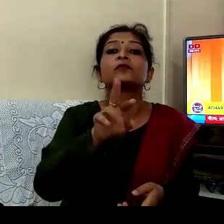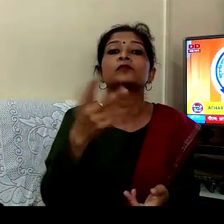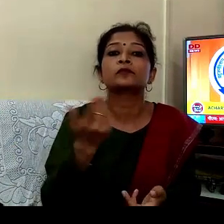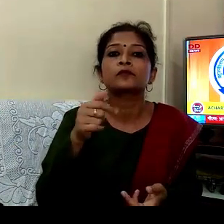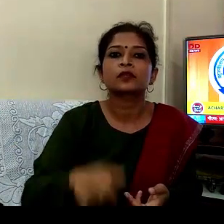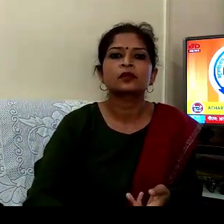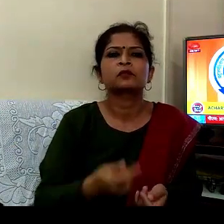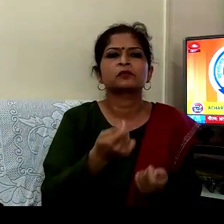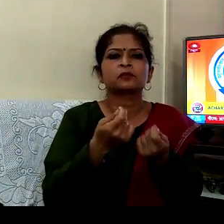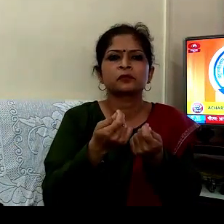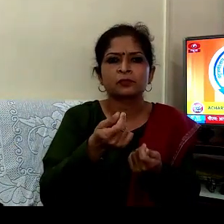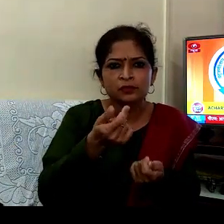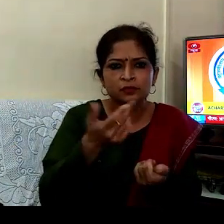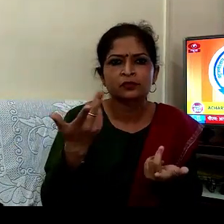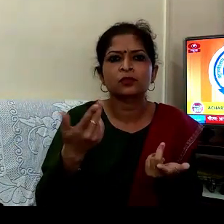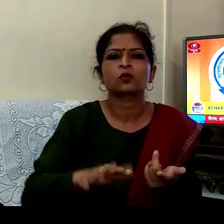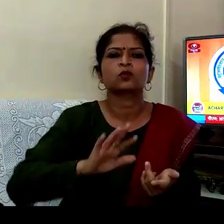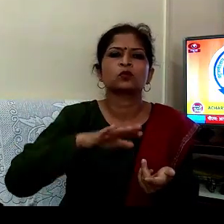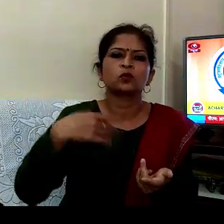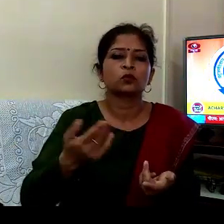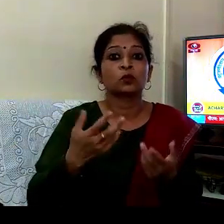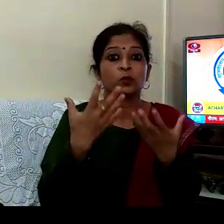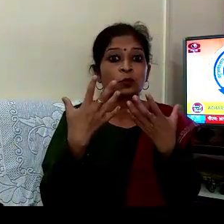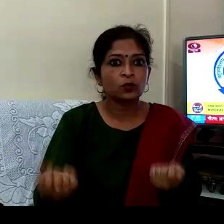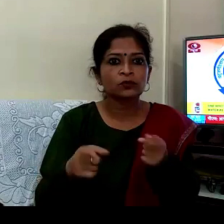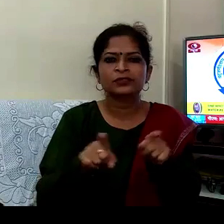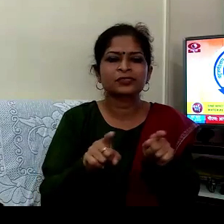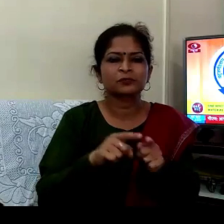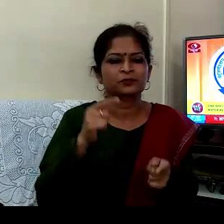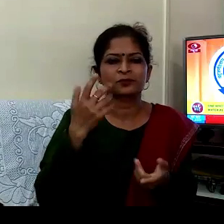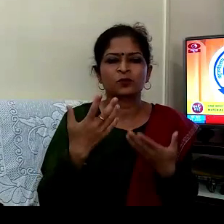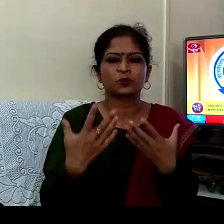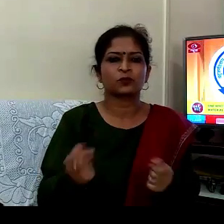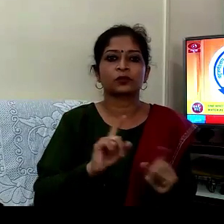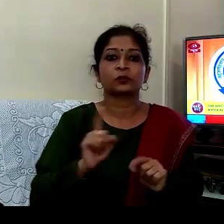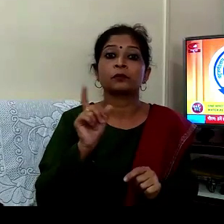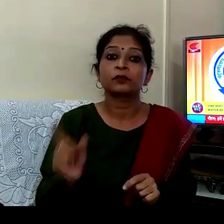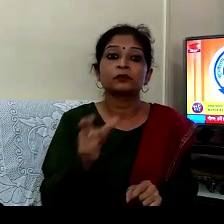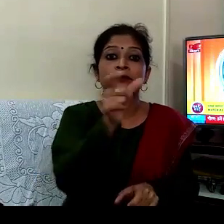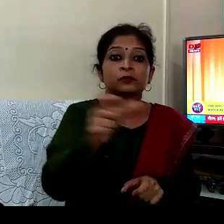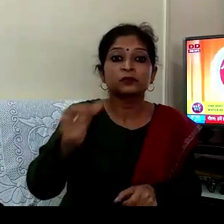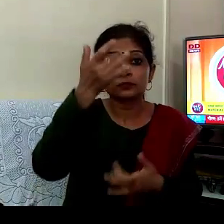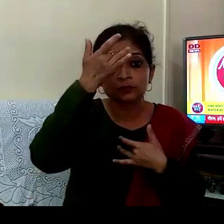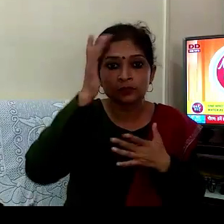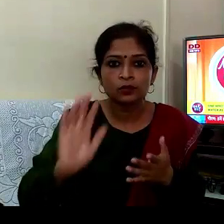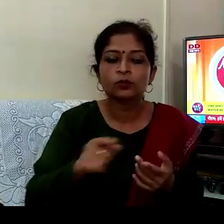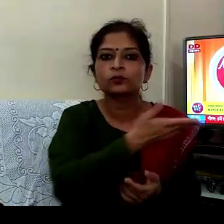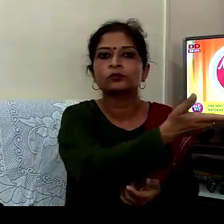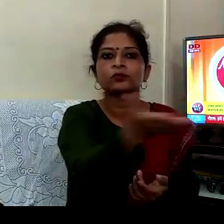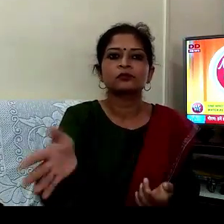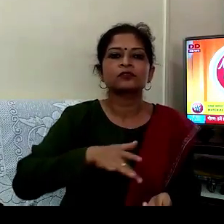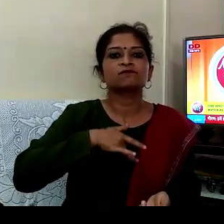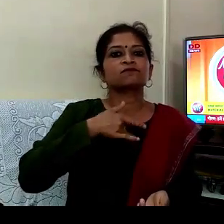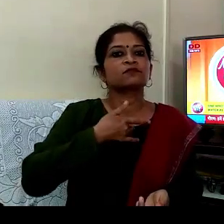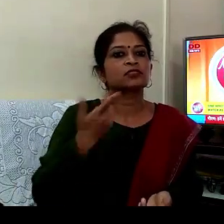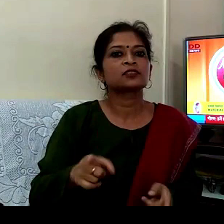دھن اور کسی خاص کامنا کو لے کر نہیں بلکہ مریج کی سیوہ کے لیے دیابھاو رکھ کر